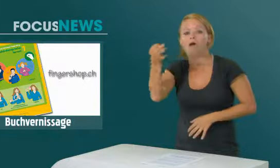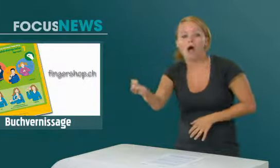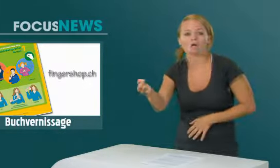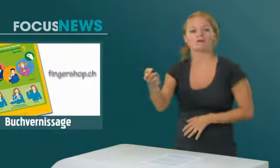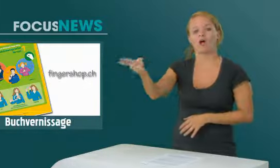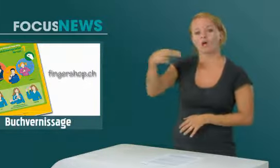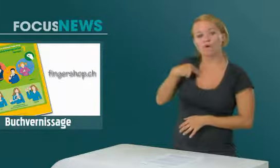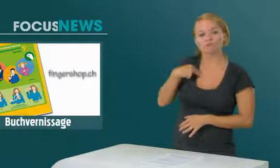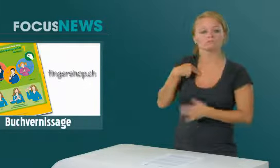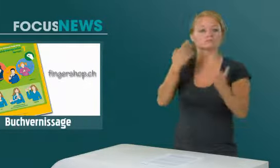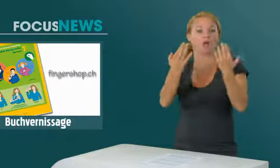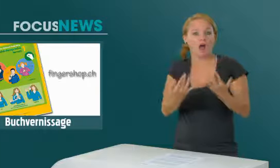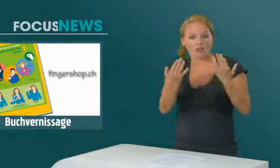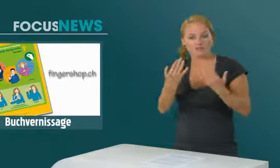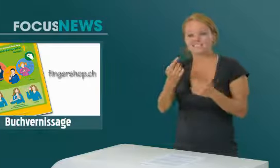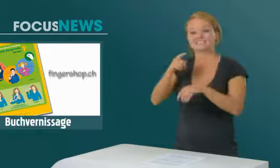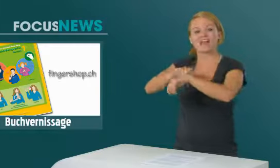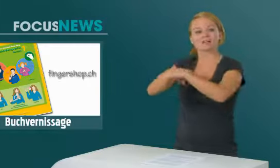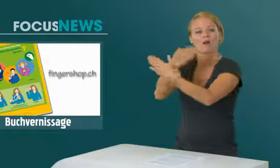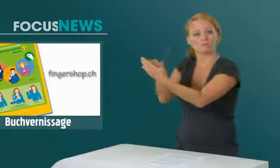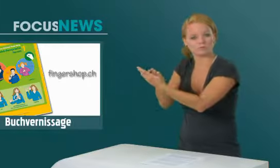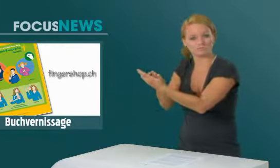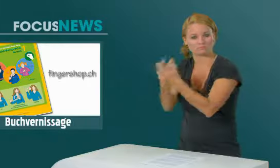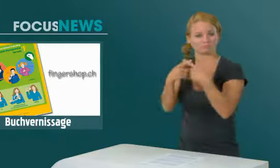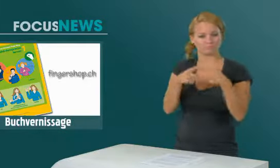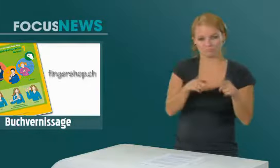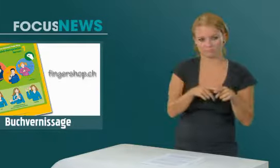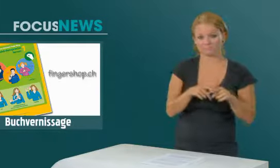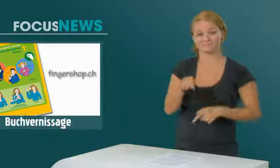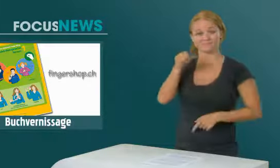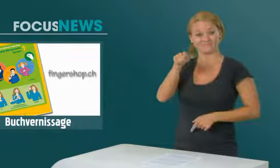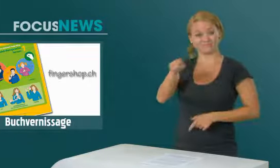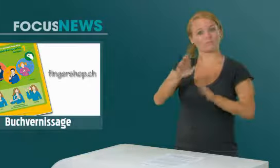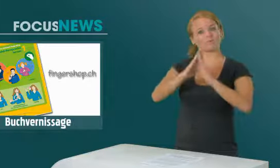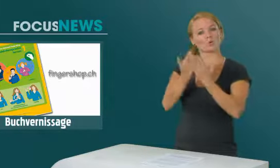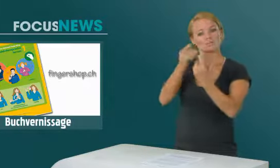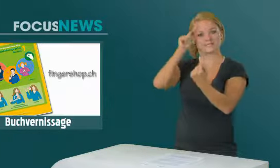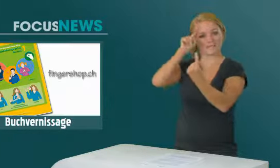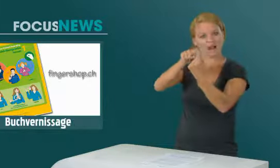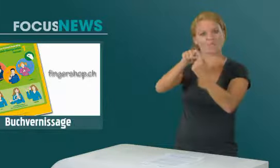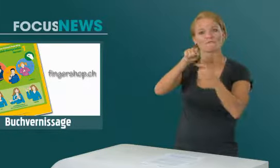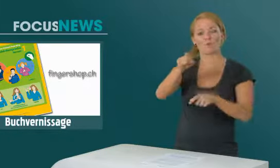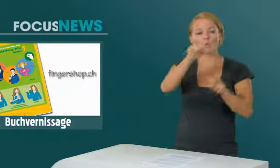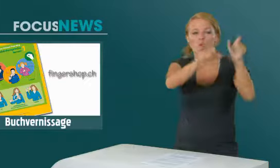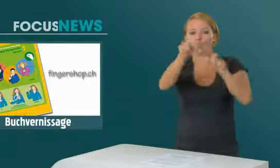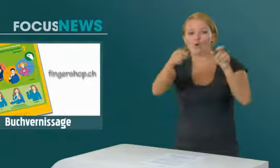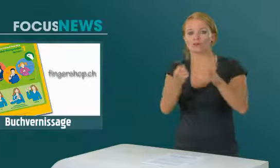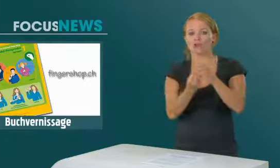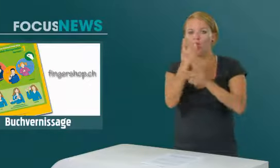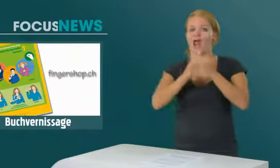Fragen und Antworten, Zahlen, Zeitangaben und mehr. Dieses Buch ist für Neueinsteiger und